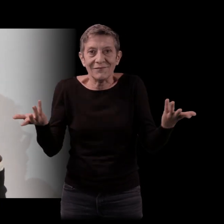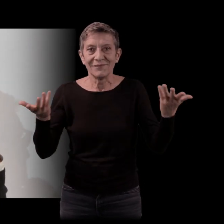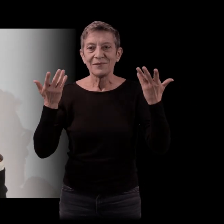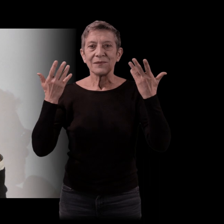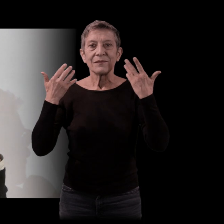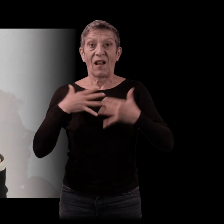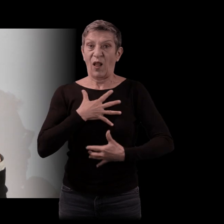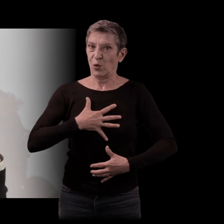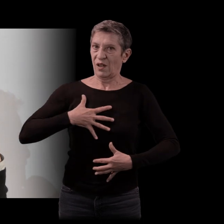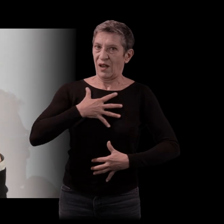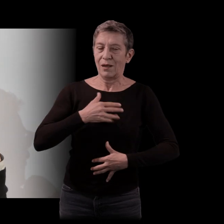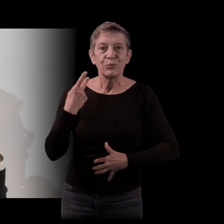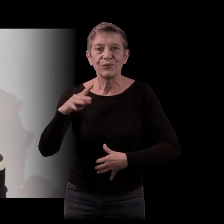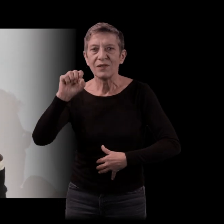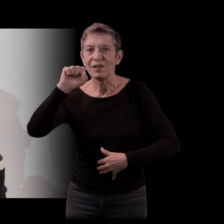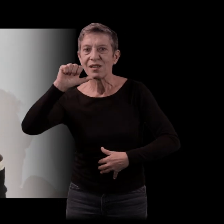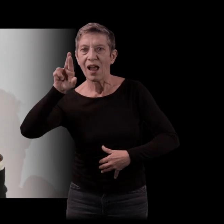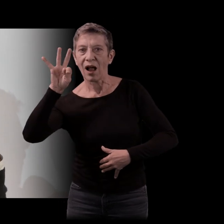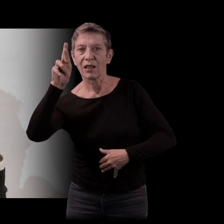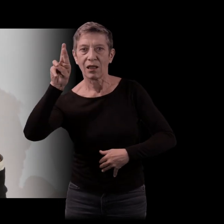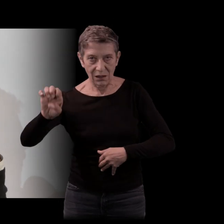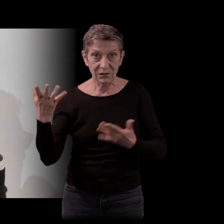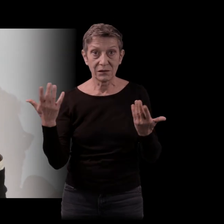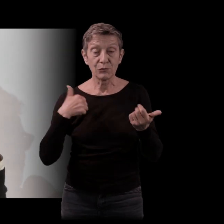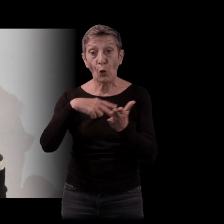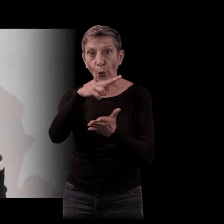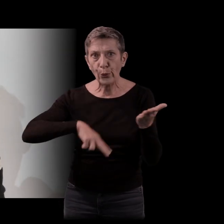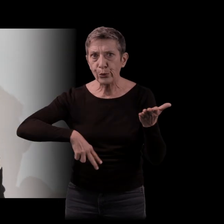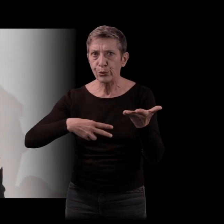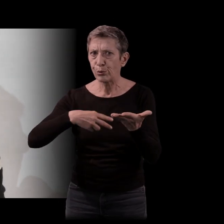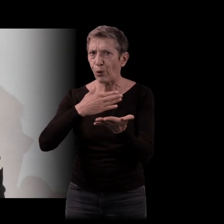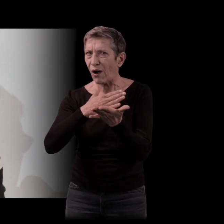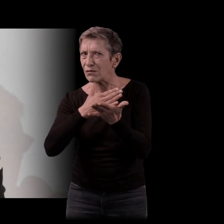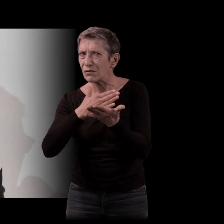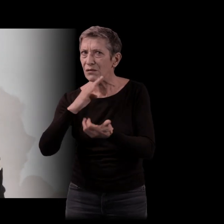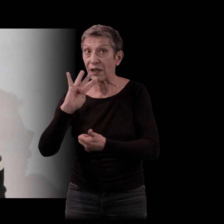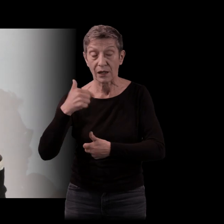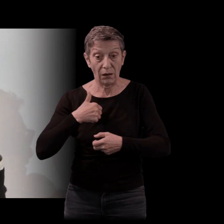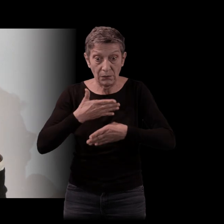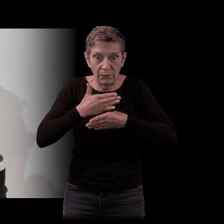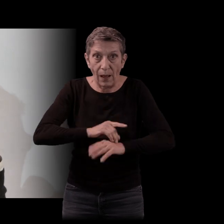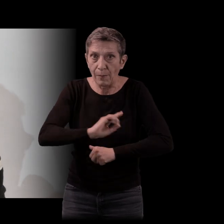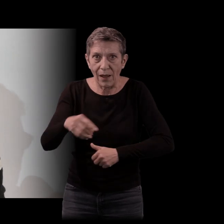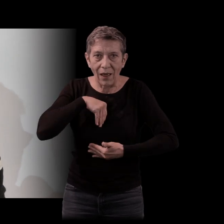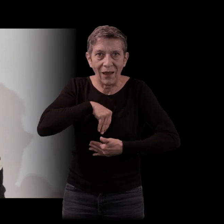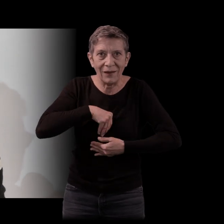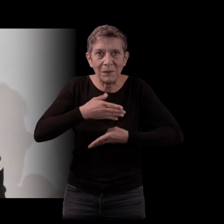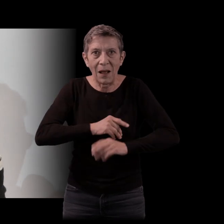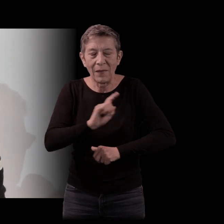nausée de Jean-Paul Sartre. Alors ça, j'ai lu ça en quatrième, je n pas prêt, quoi. Et ça m'a fait un gros... Je suis passé du